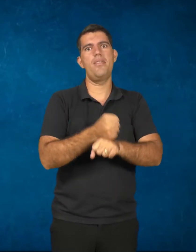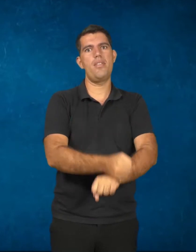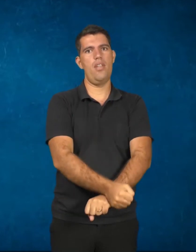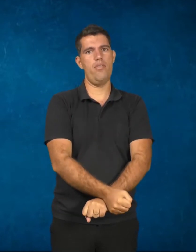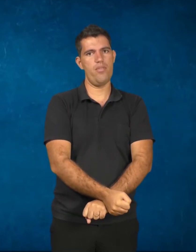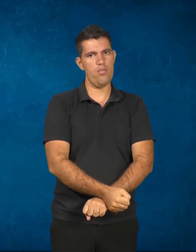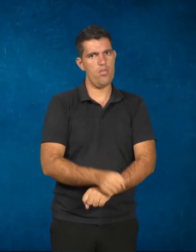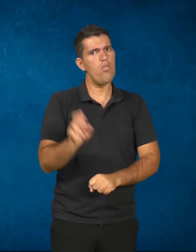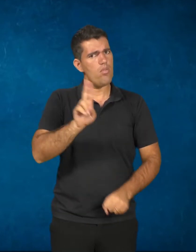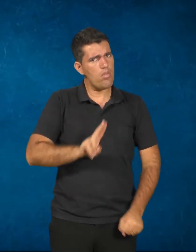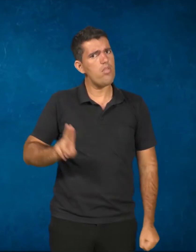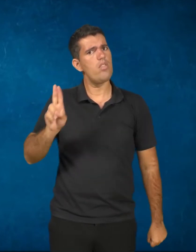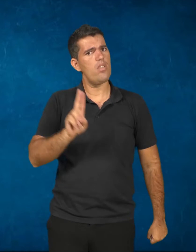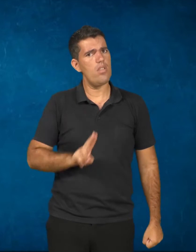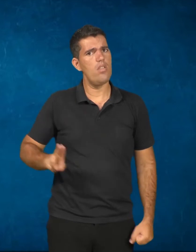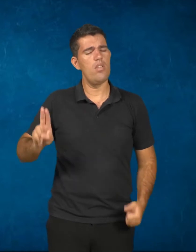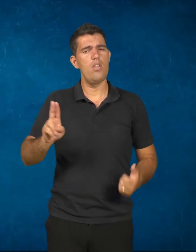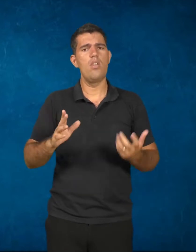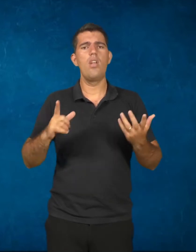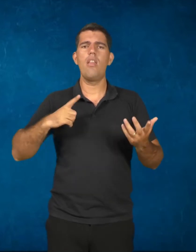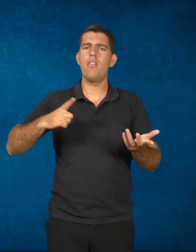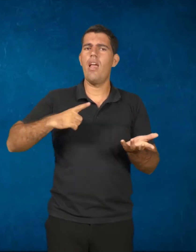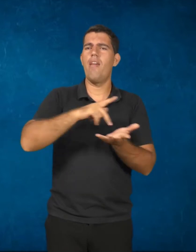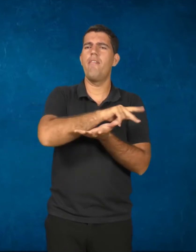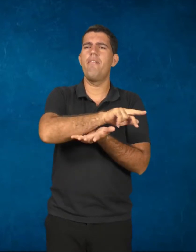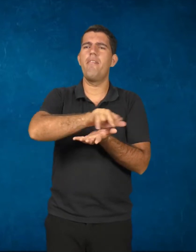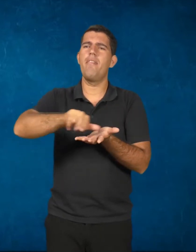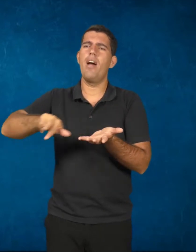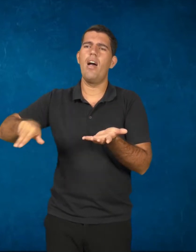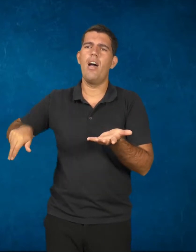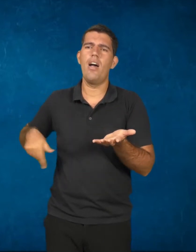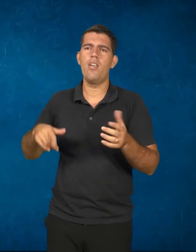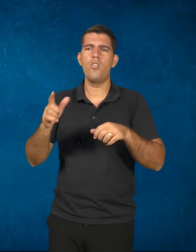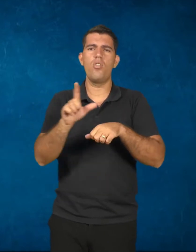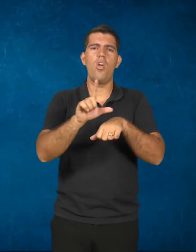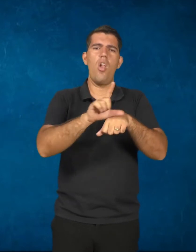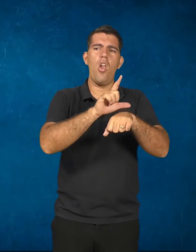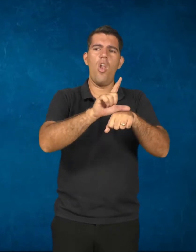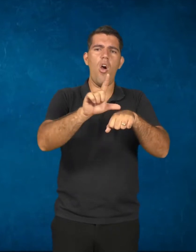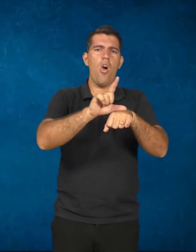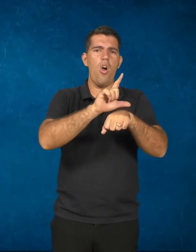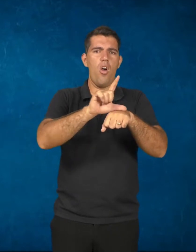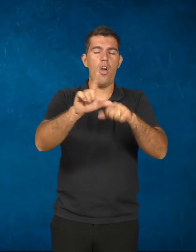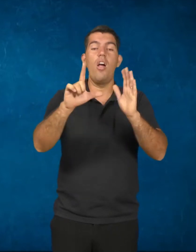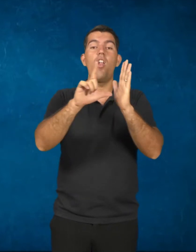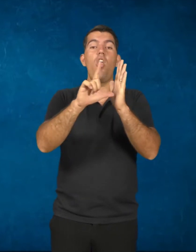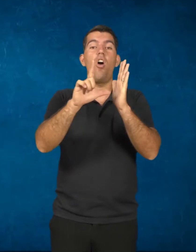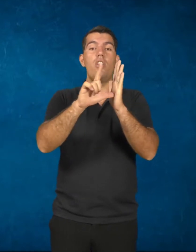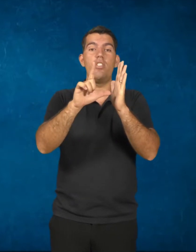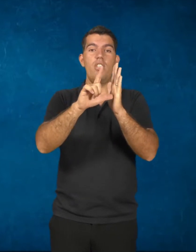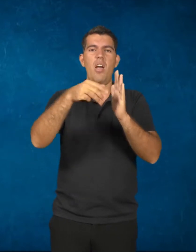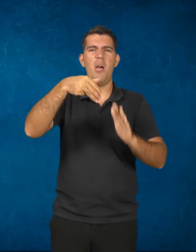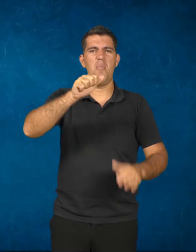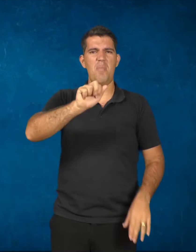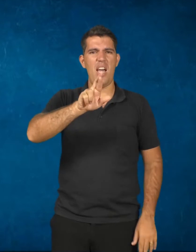usam trabalho escravo. Então nós temos aí diversas lojas, diversas marcas, Marisa, Collins,